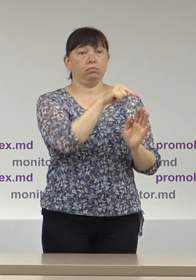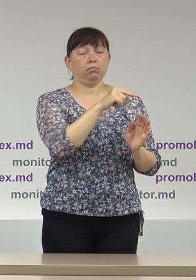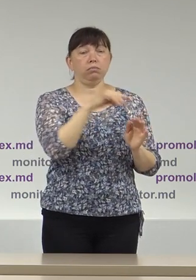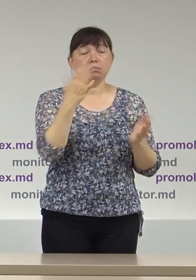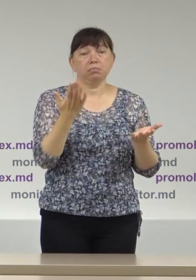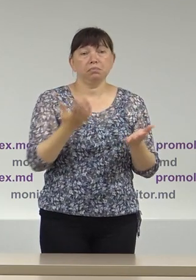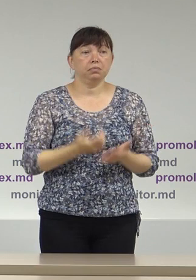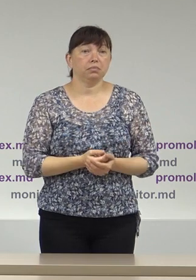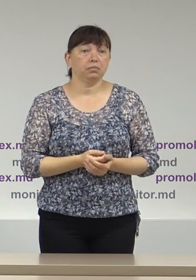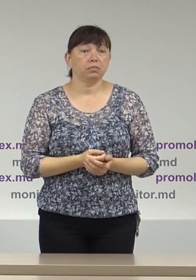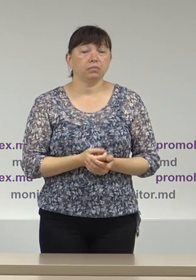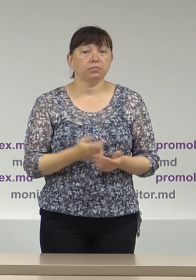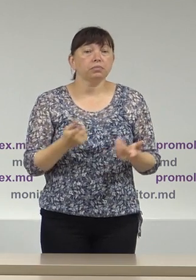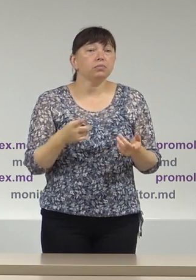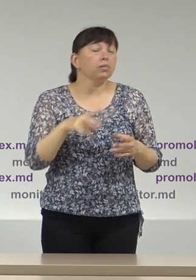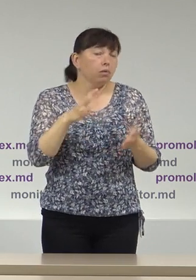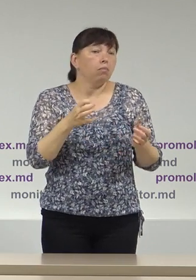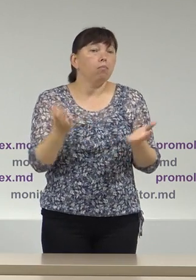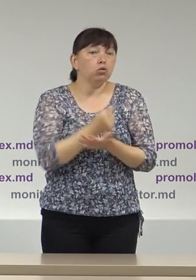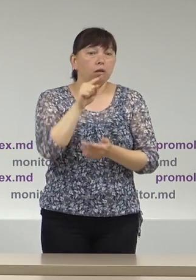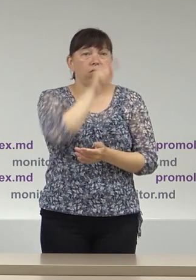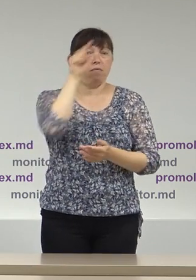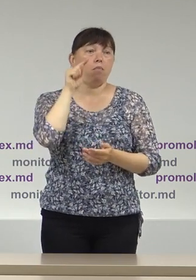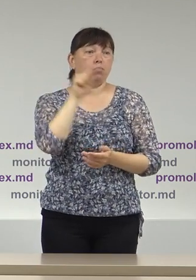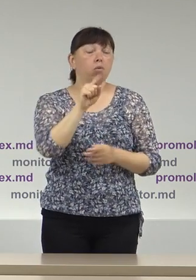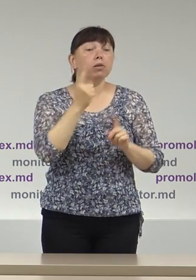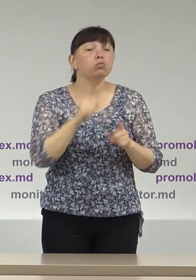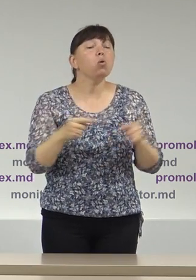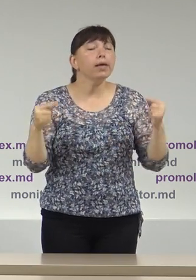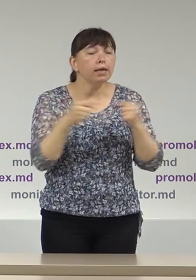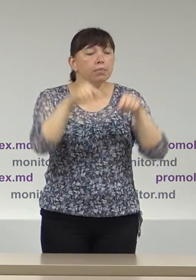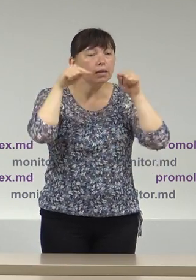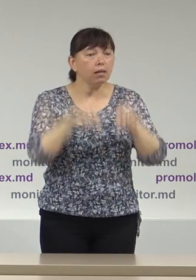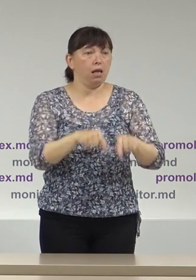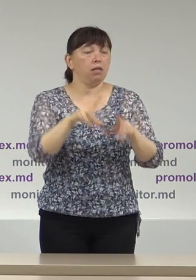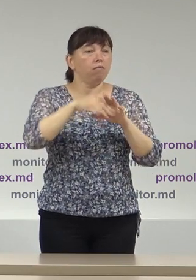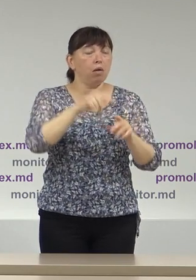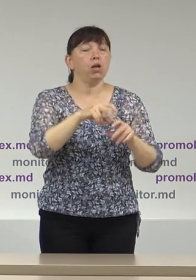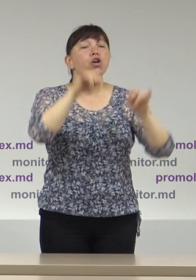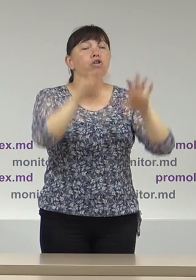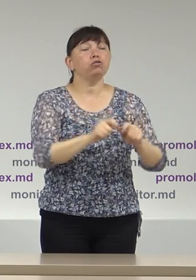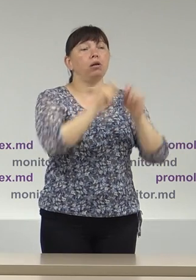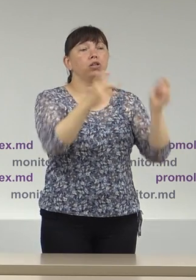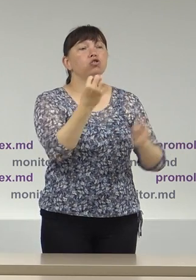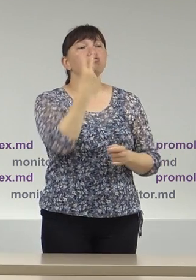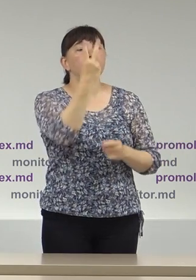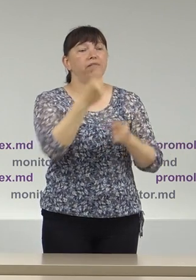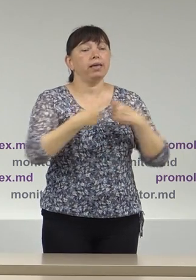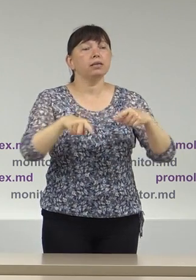cumva un semn de întrebare de ce anume la acest scrutin s-au decis deschiderea acestor două secții